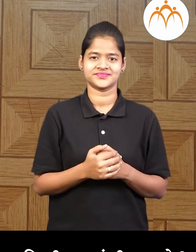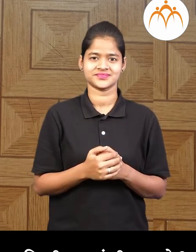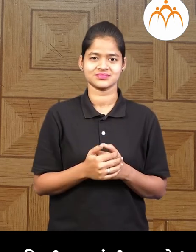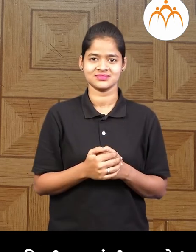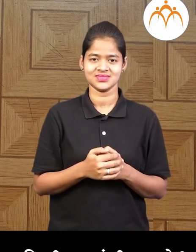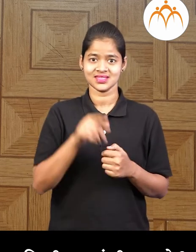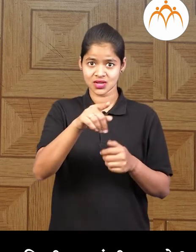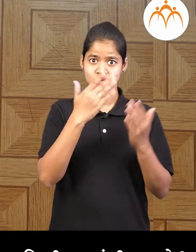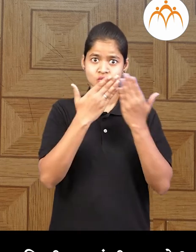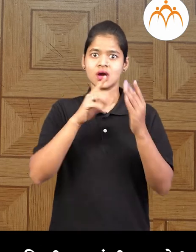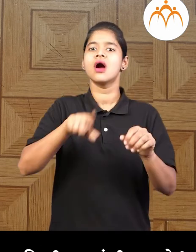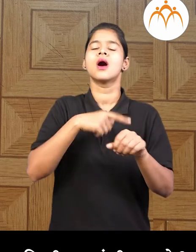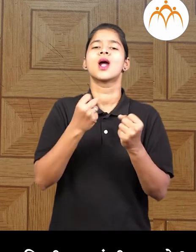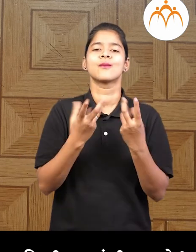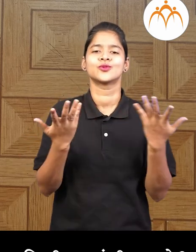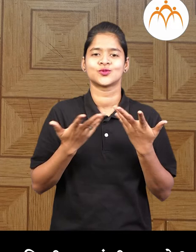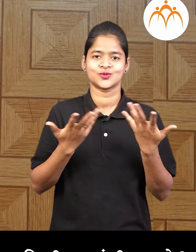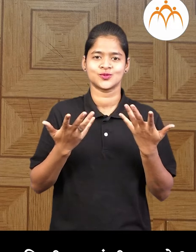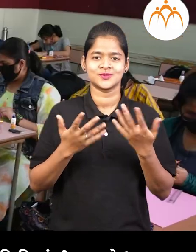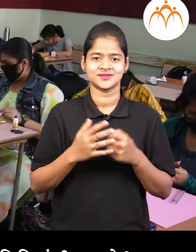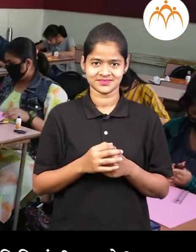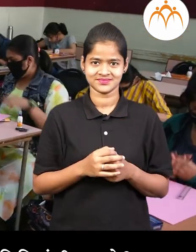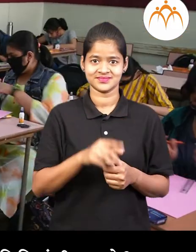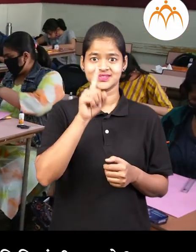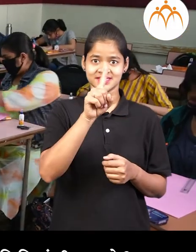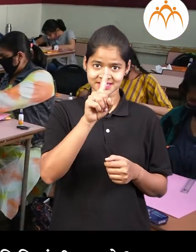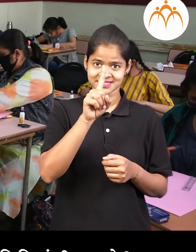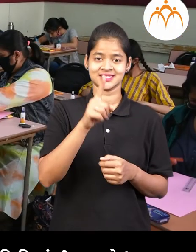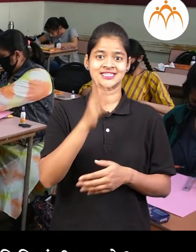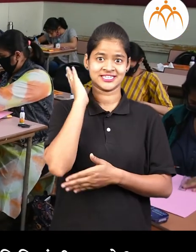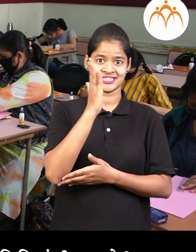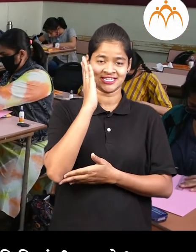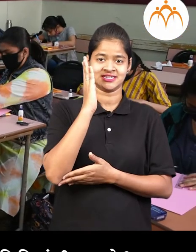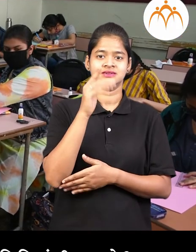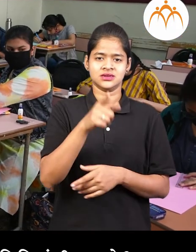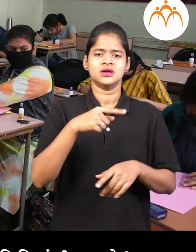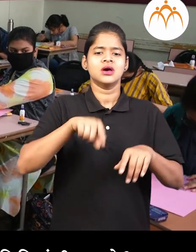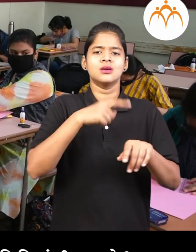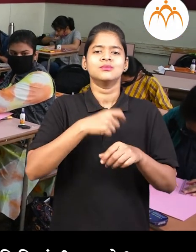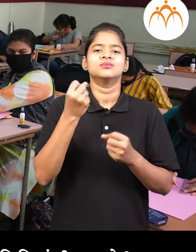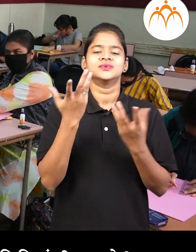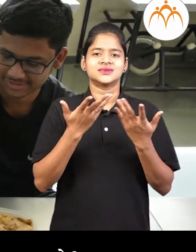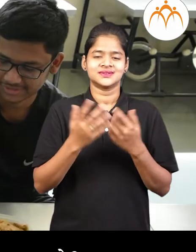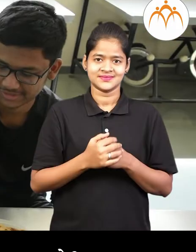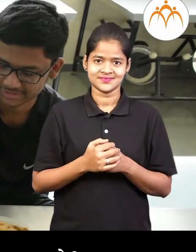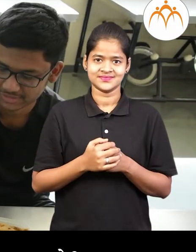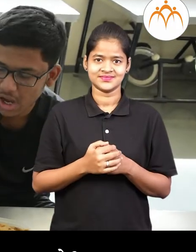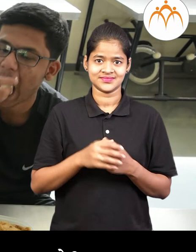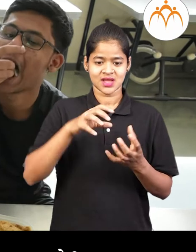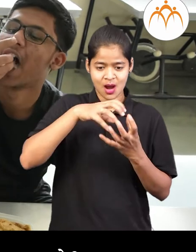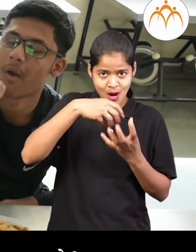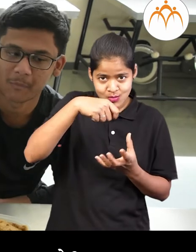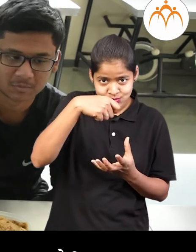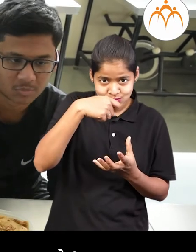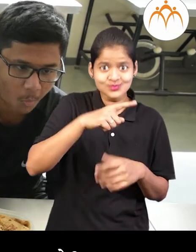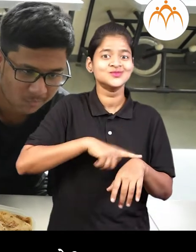दाई भगो तुम लुवर्पते हमके हैं शालेत एका विशेयाची तासी का किती मिन्टान चेस्ते तुम्हाला डबा खायला